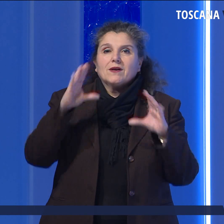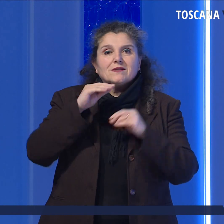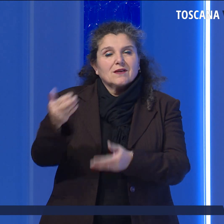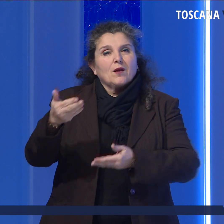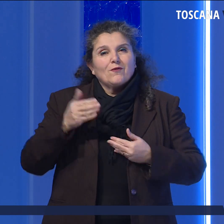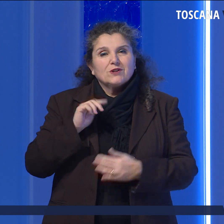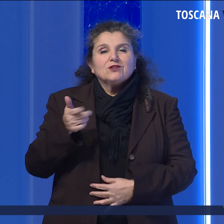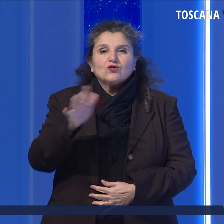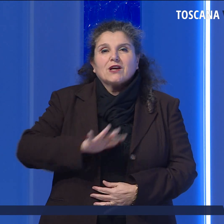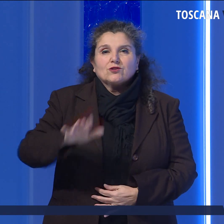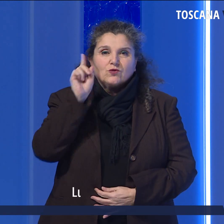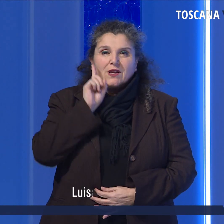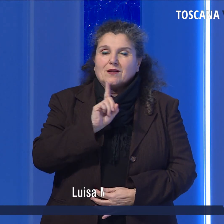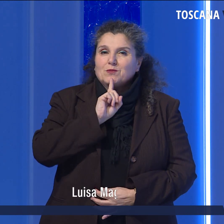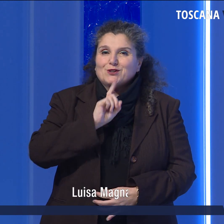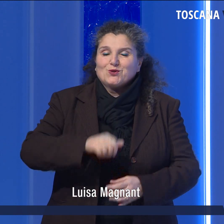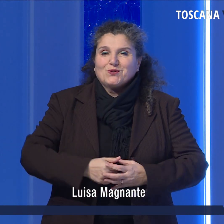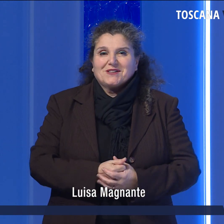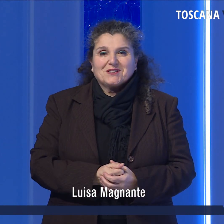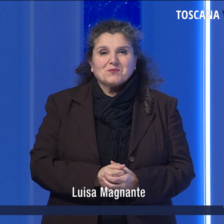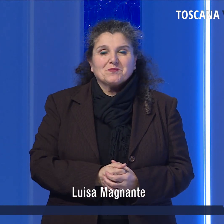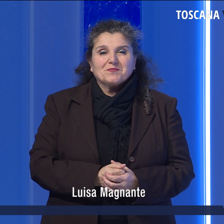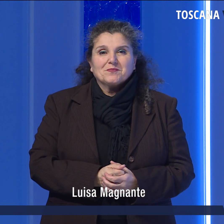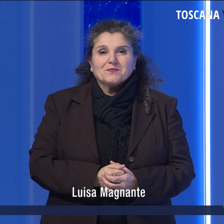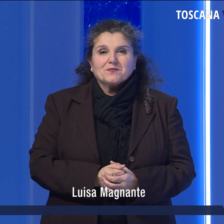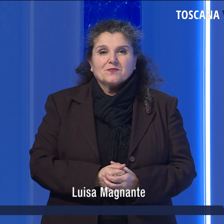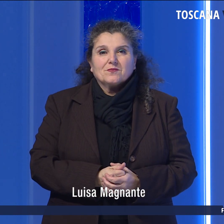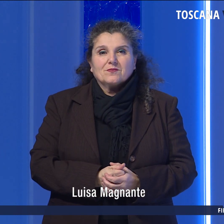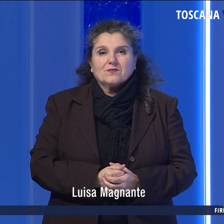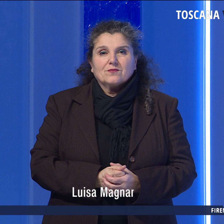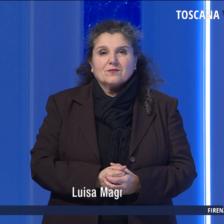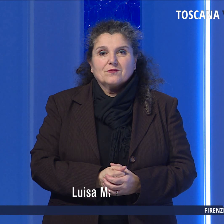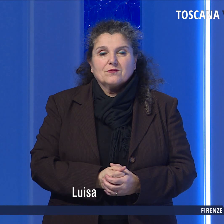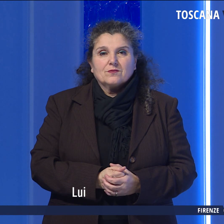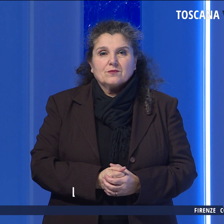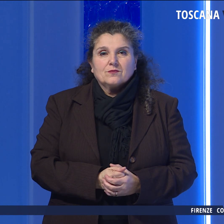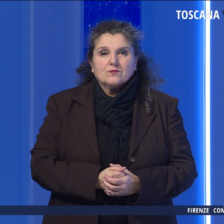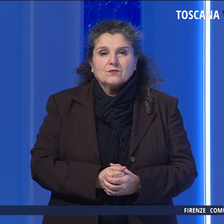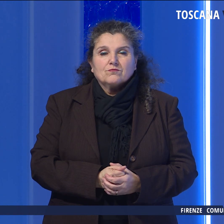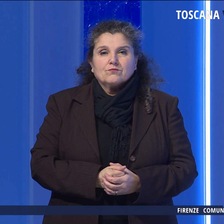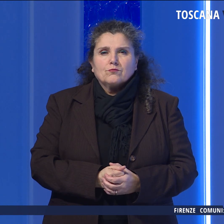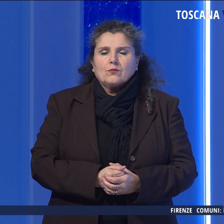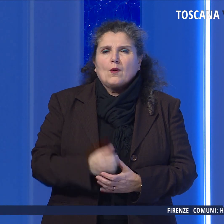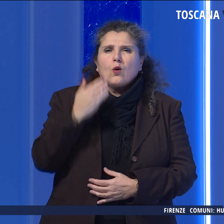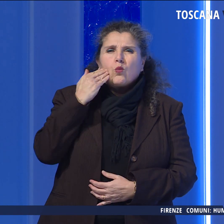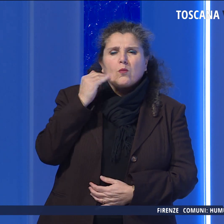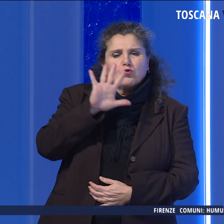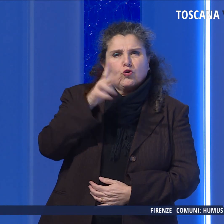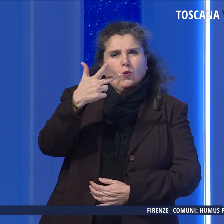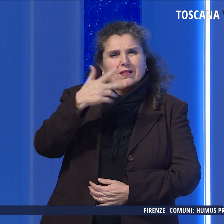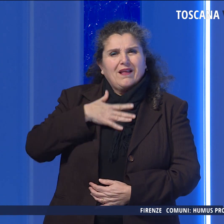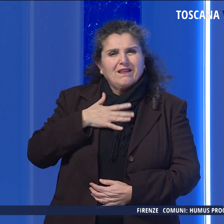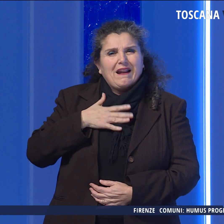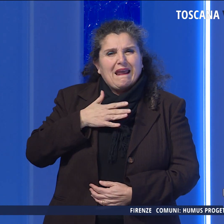E benvenuti al nostro consueto appuntamento con il telegiornale per i sorti. Un 53enne,